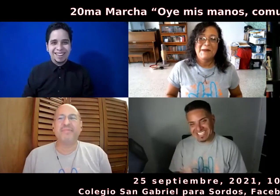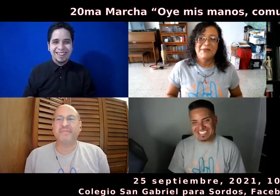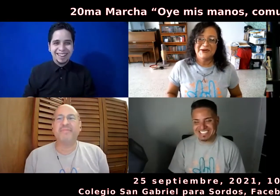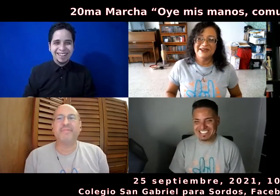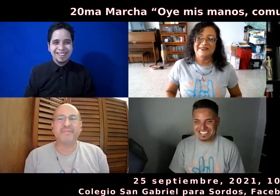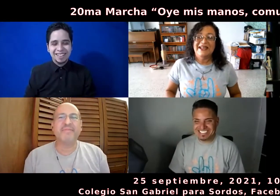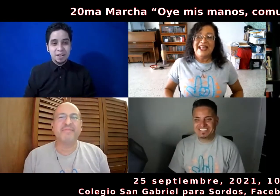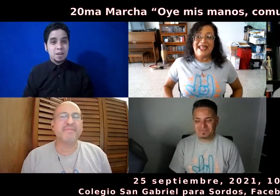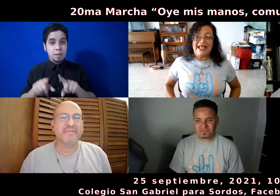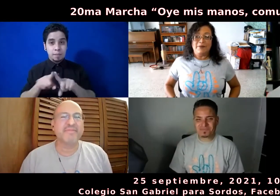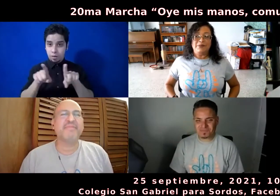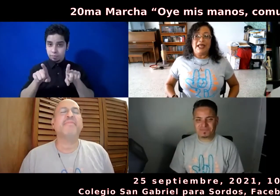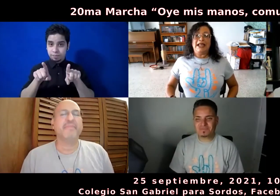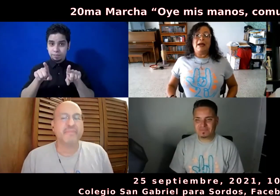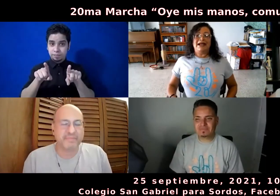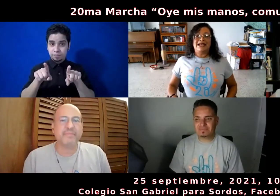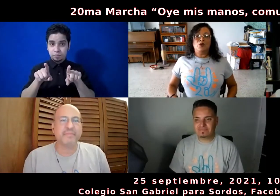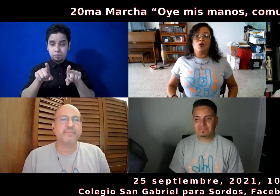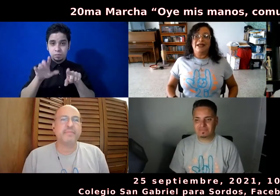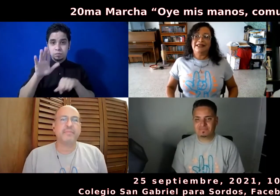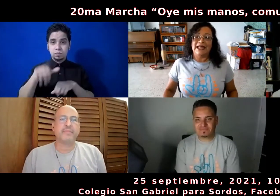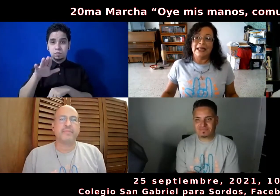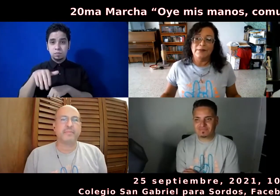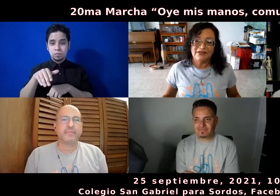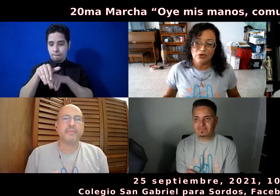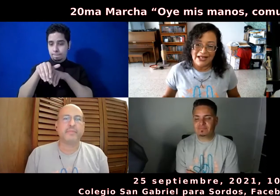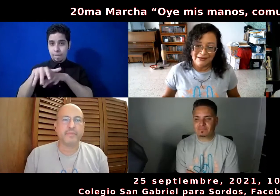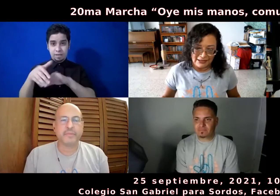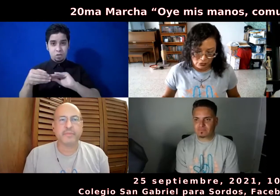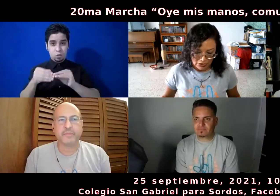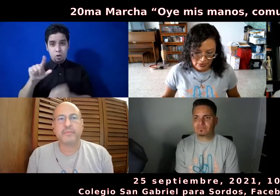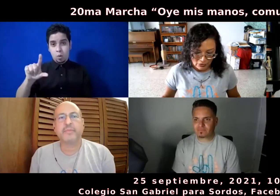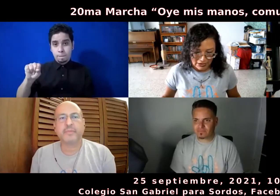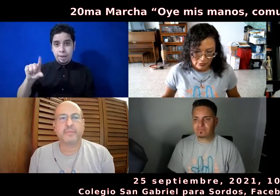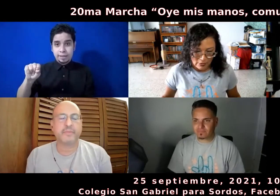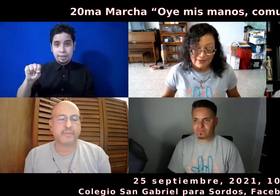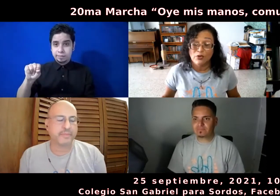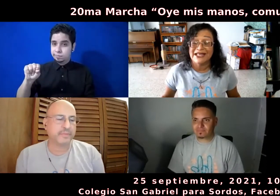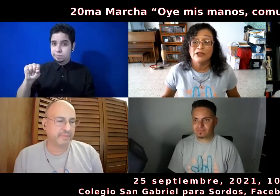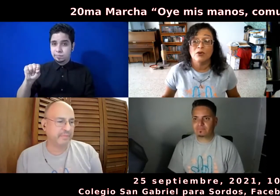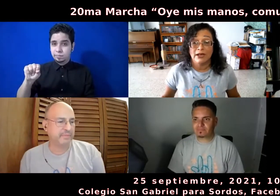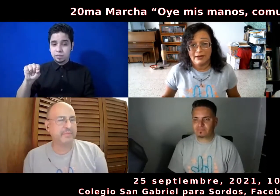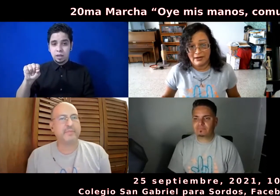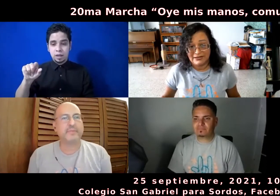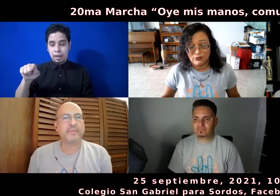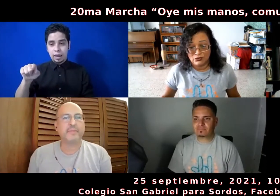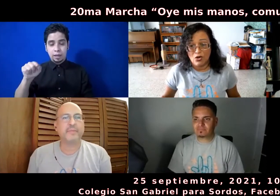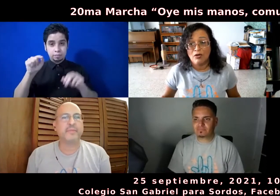Pero bueno, la marcha número 20 es impresionante. yo recuerdo que hemos tenido en Artefusión